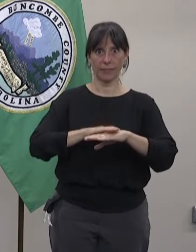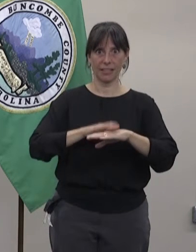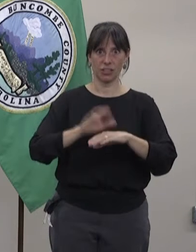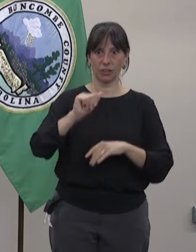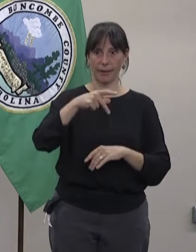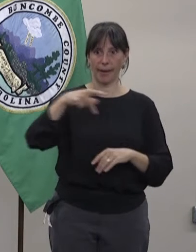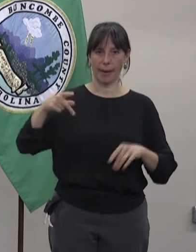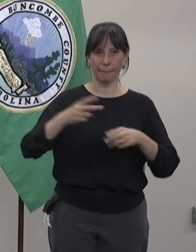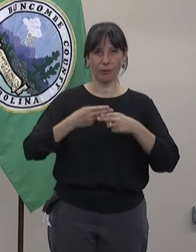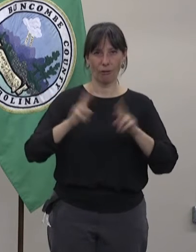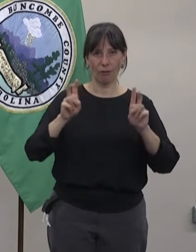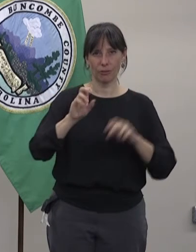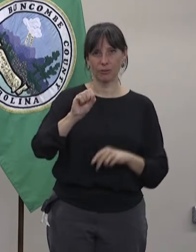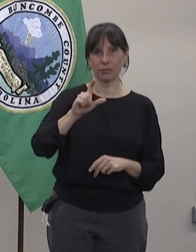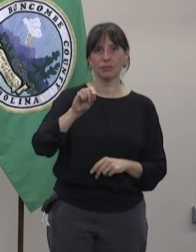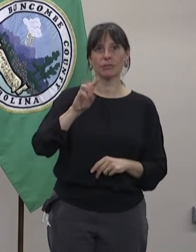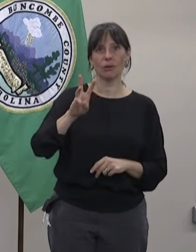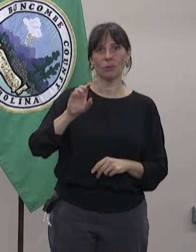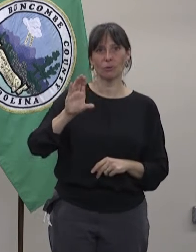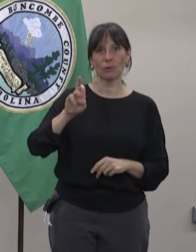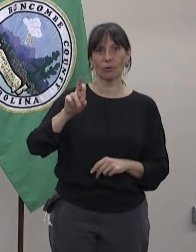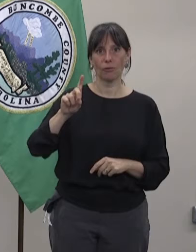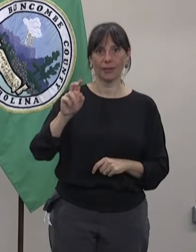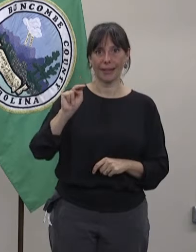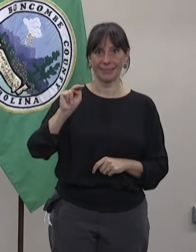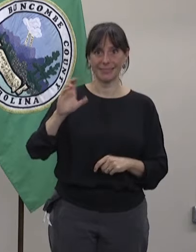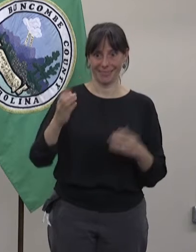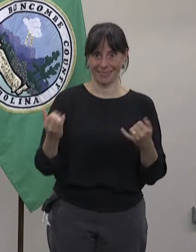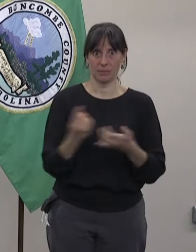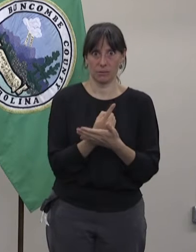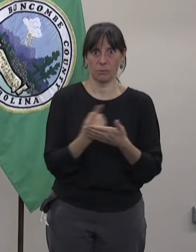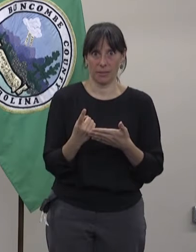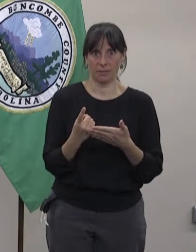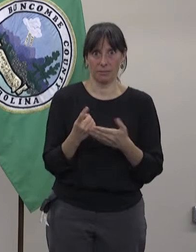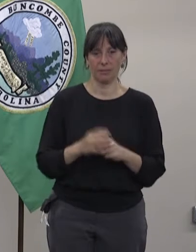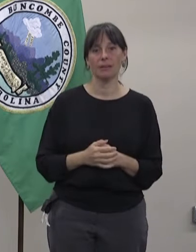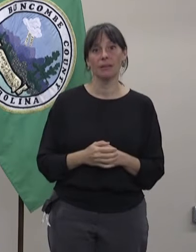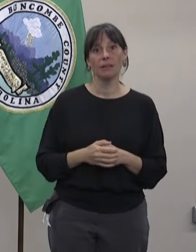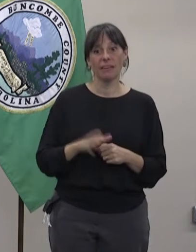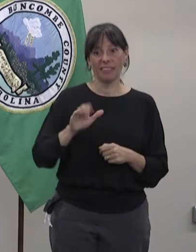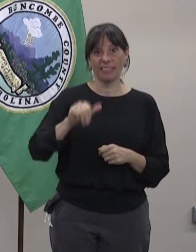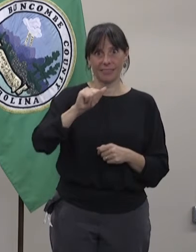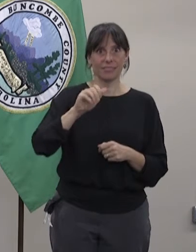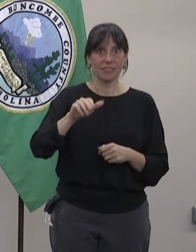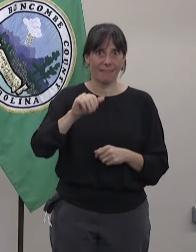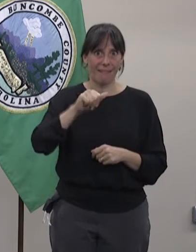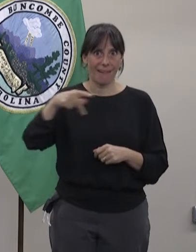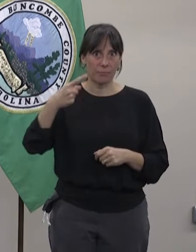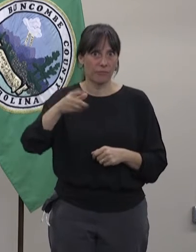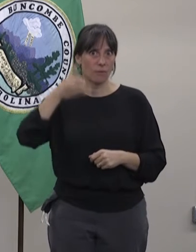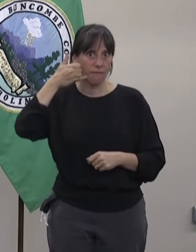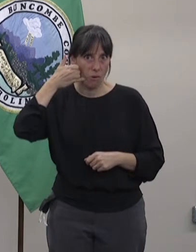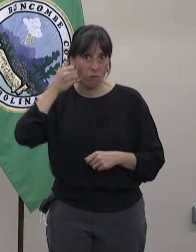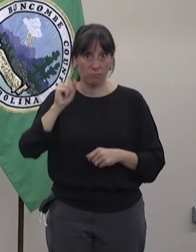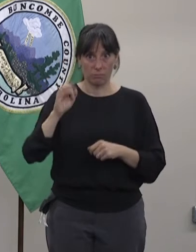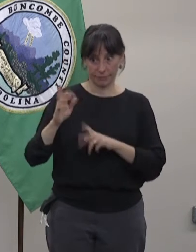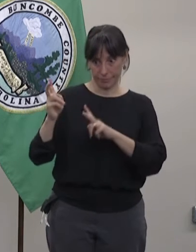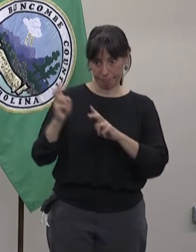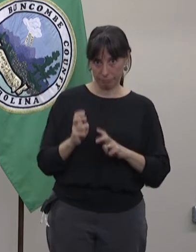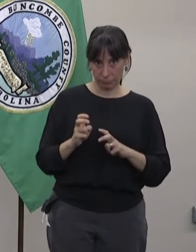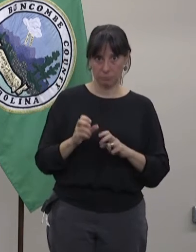El Carolina del Norte tiene una nueva aplicación que se llama Slow COVID-NC